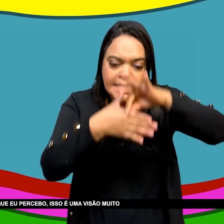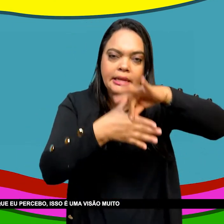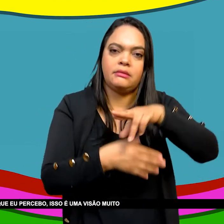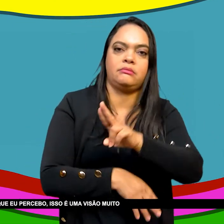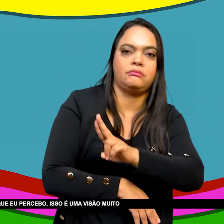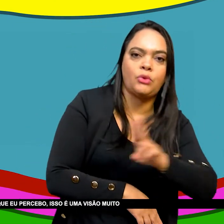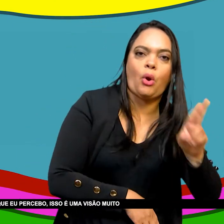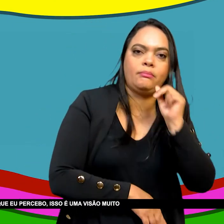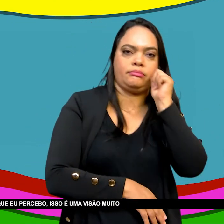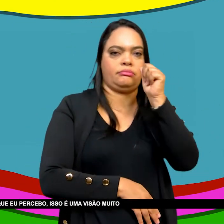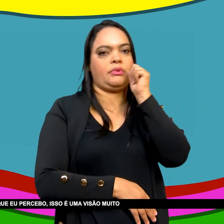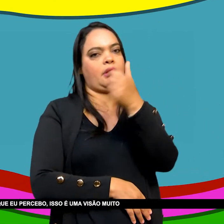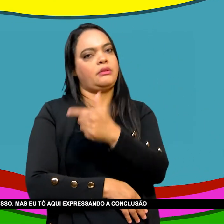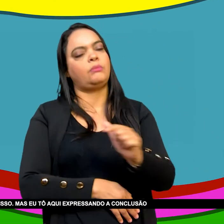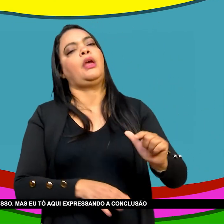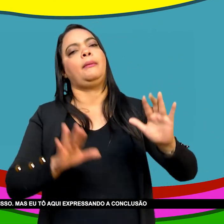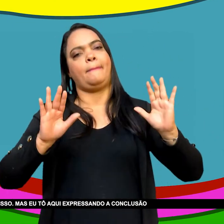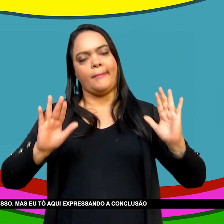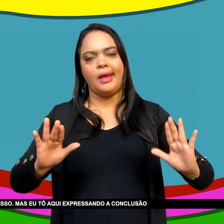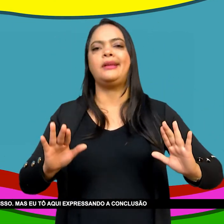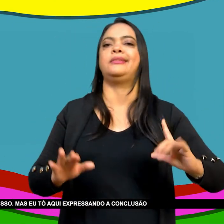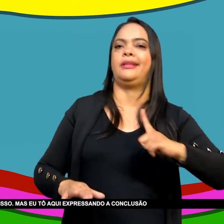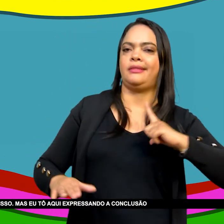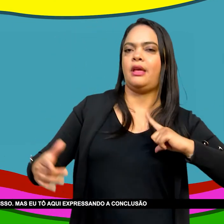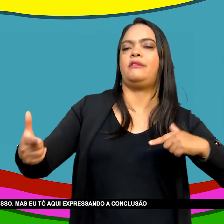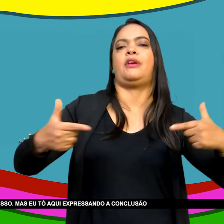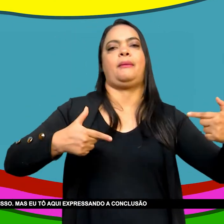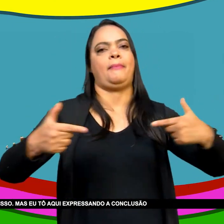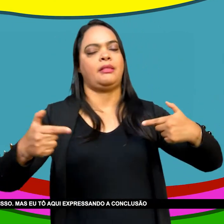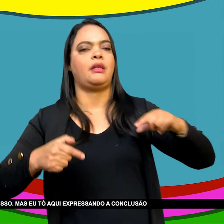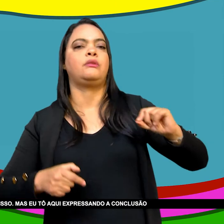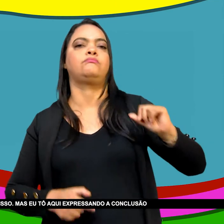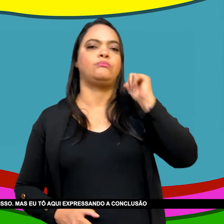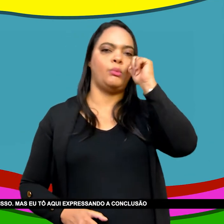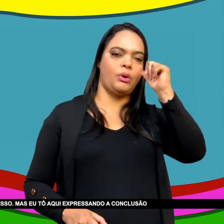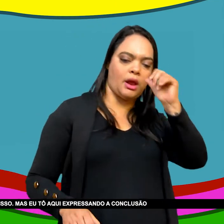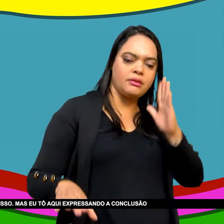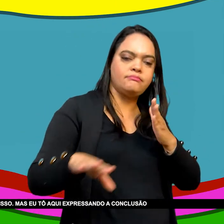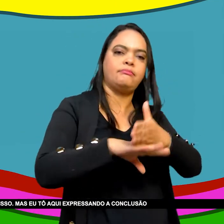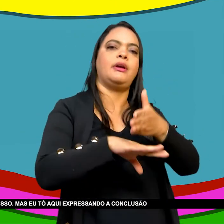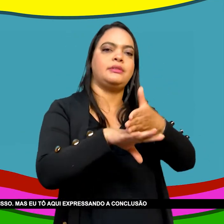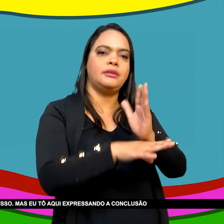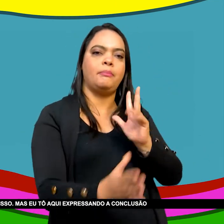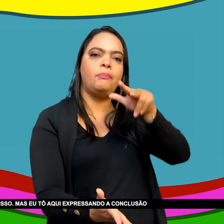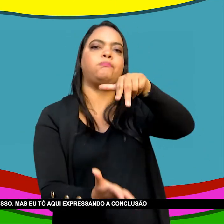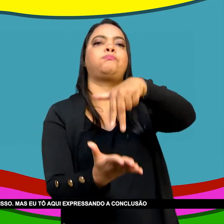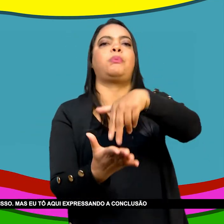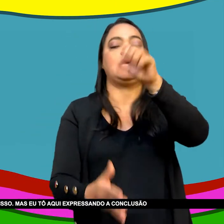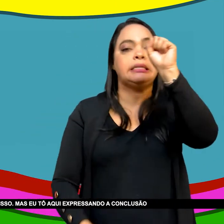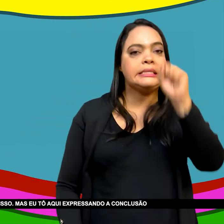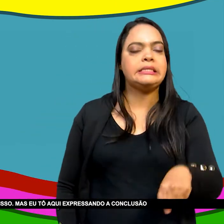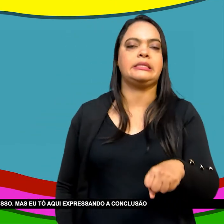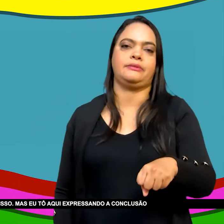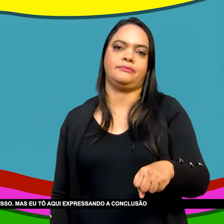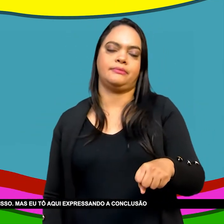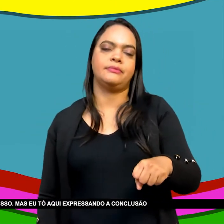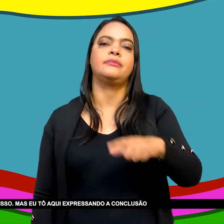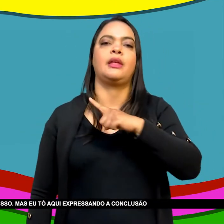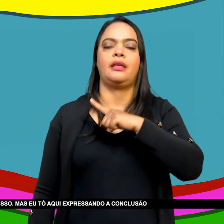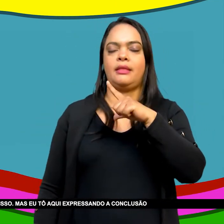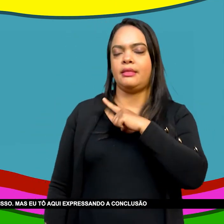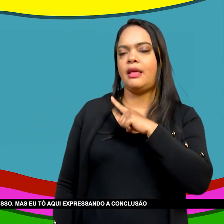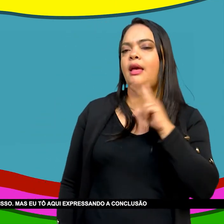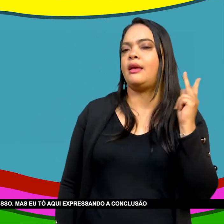percebo Isso é uma visão Muito particular minha Não sei que todo mundo Concorde com isso Mas eu estou aqui Expressando